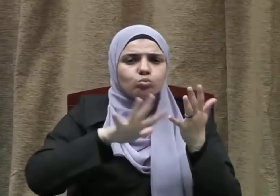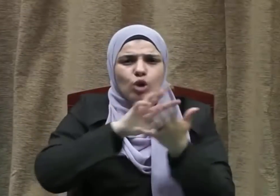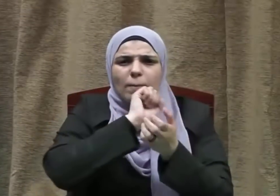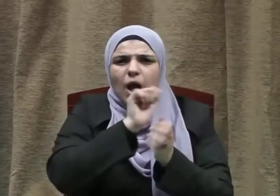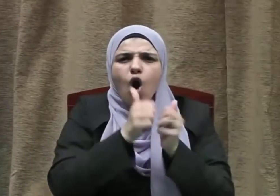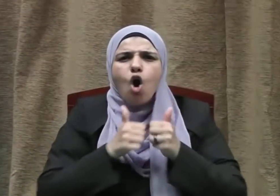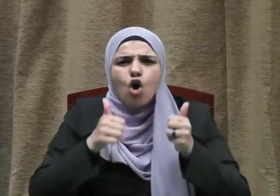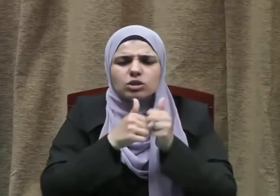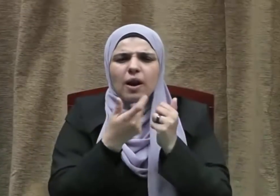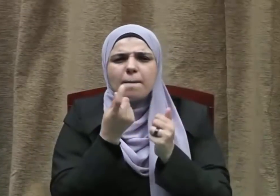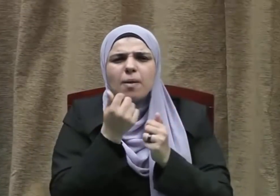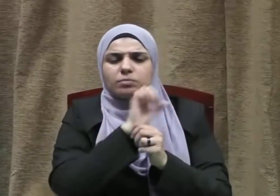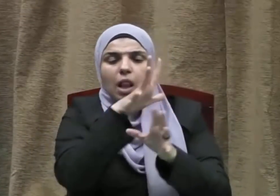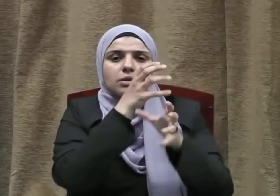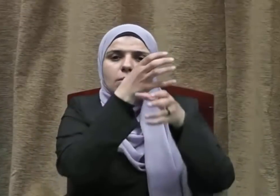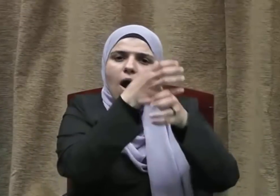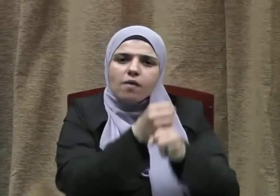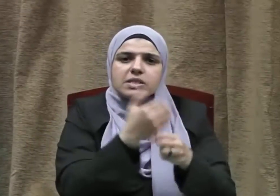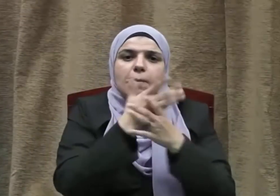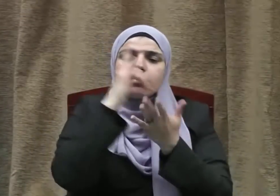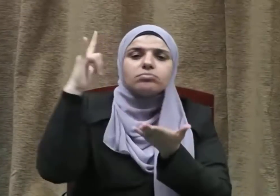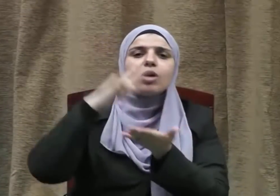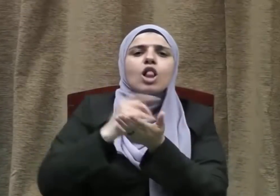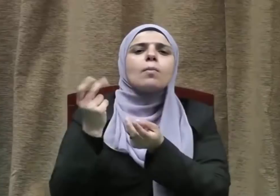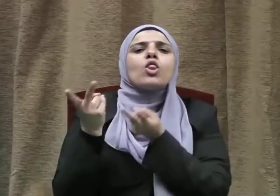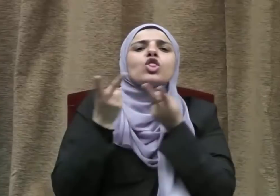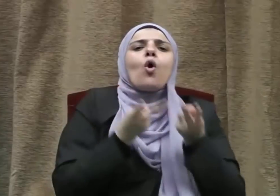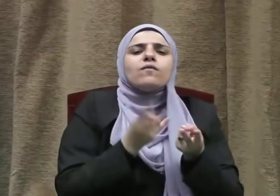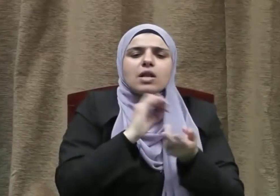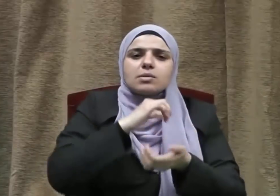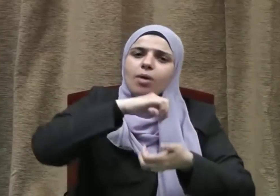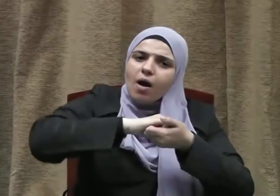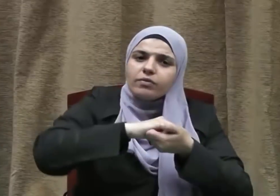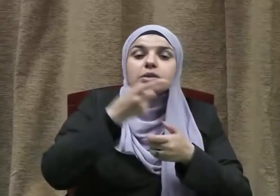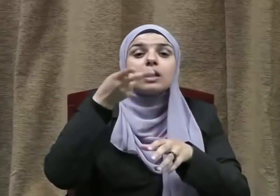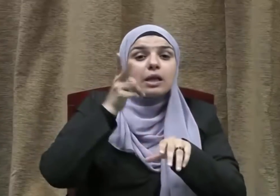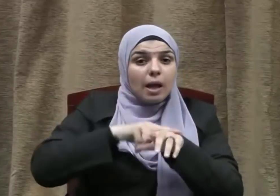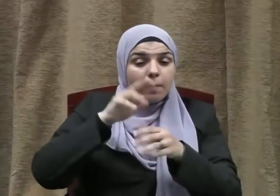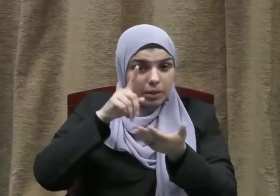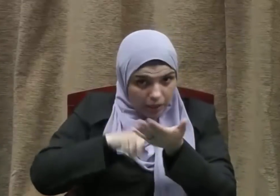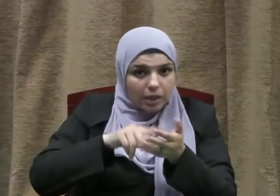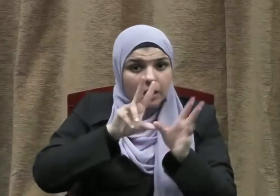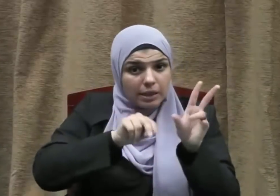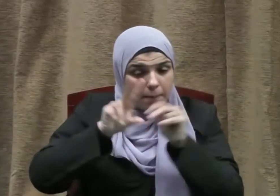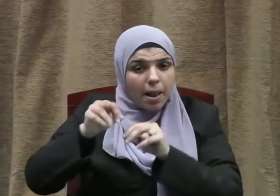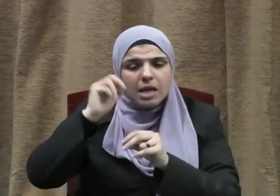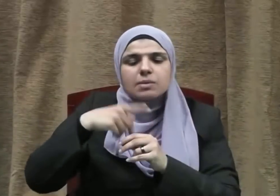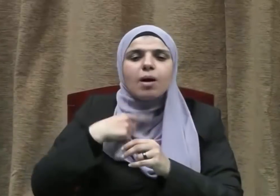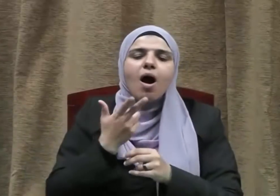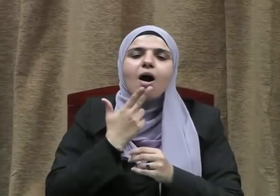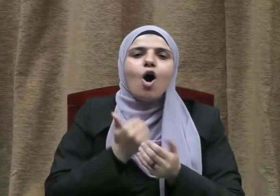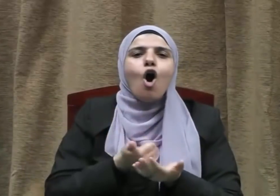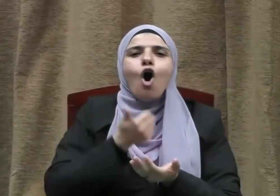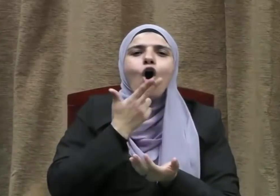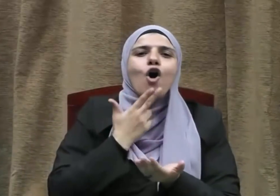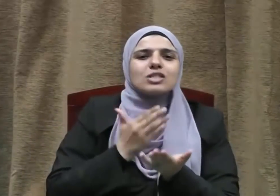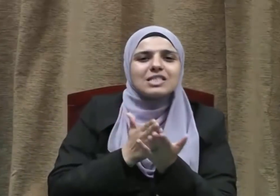وعرضه وماله وخصوصيته كما أن من واجبنا حسن